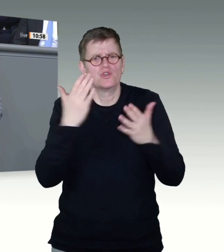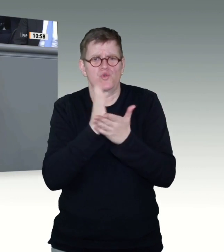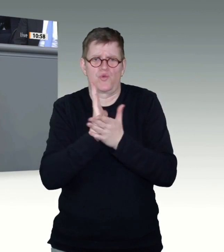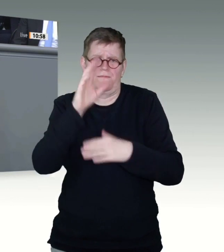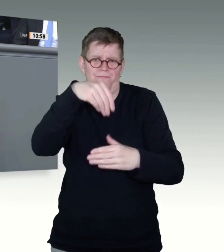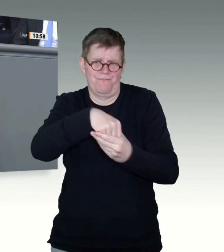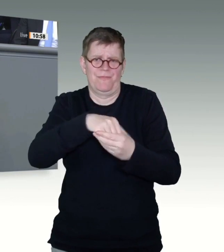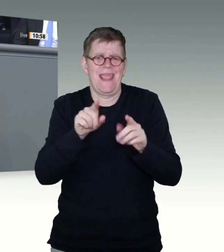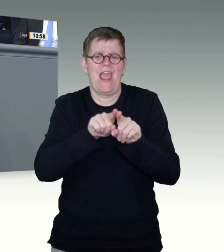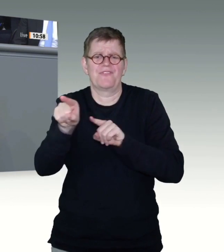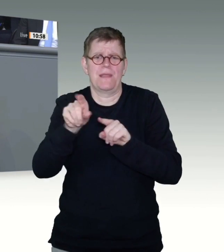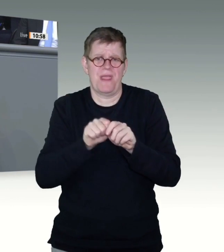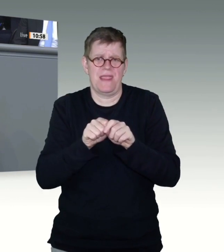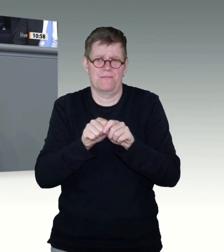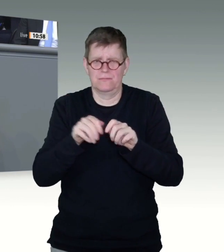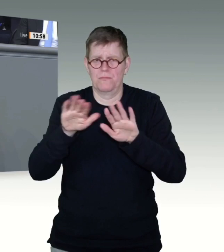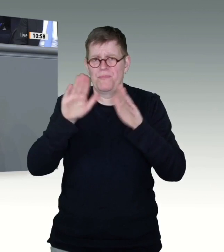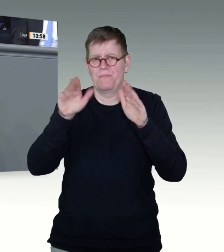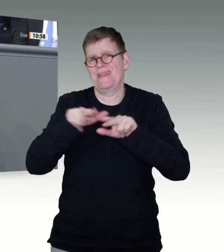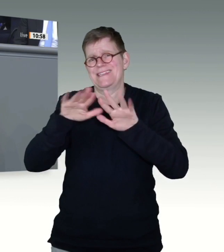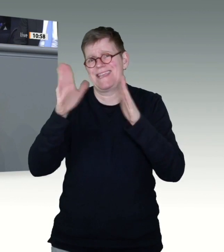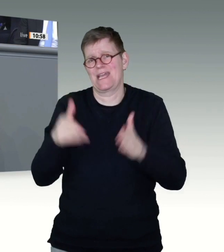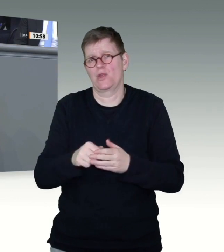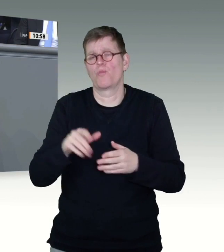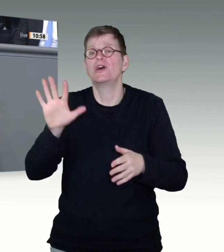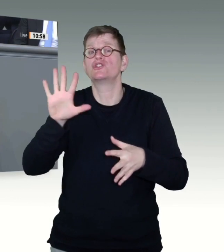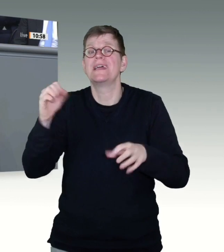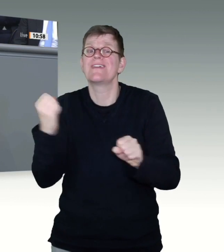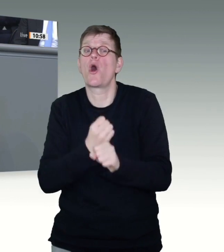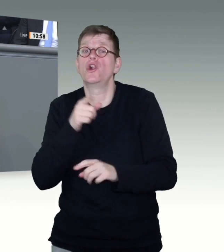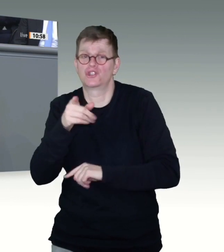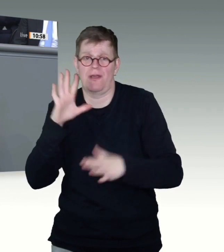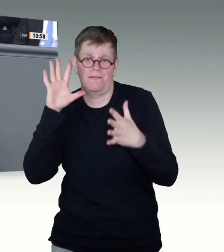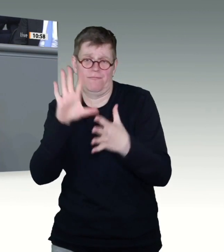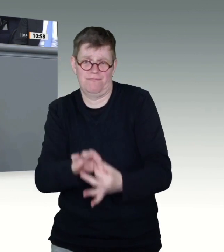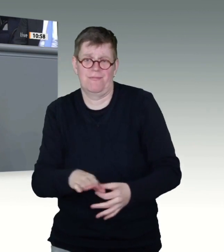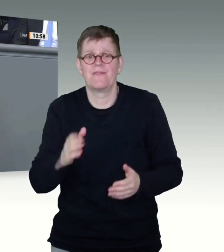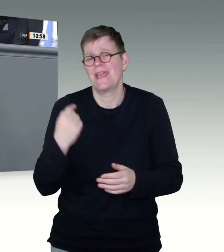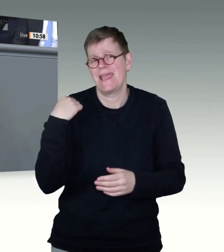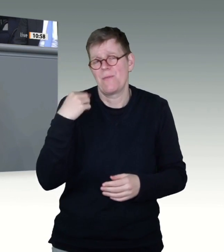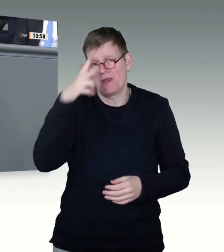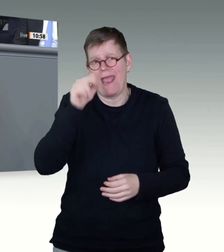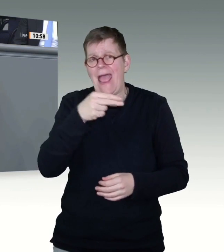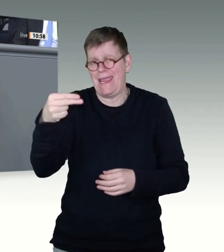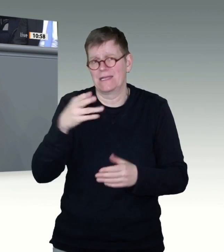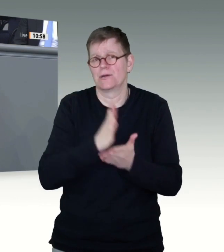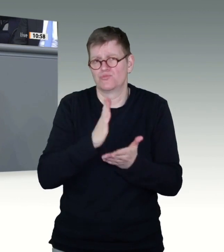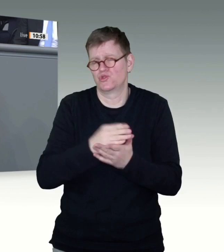vorankommen. Unser Ziel muss eine möglichst breite Impfung und Impfbereitschaft sein. Und das werden wir nur erreichen. Das hat uns das Impfquotenmonitoring